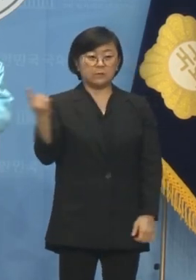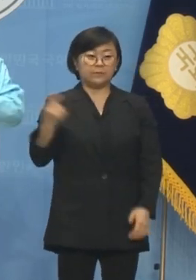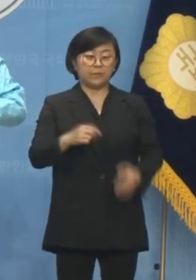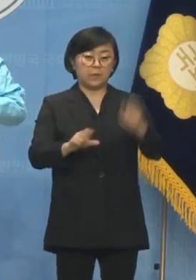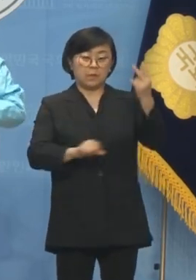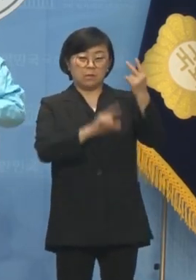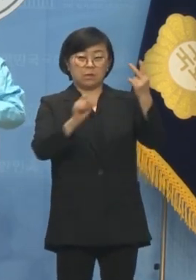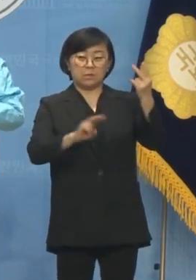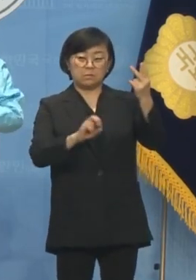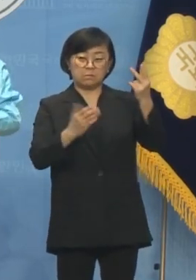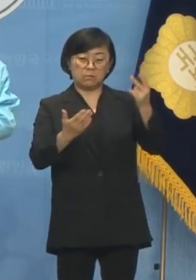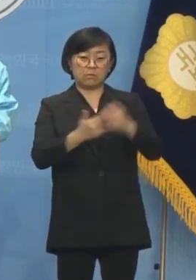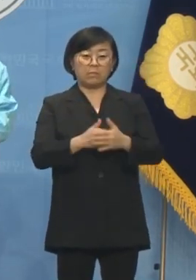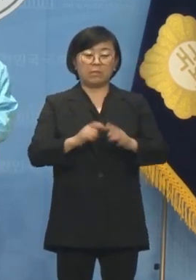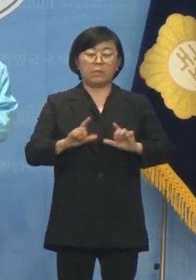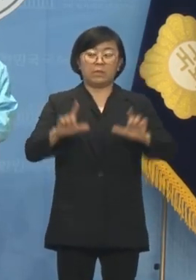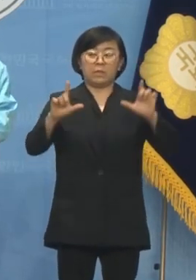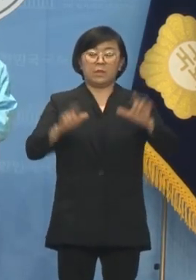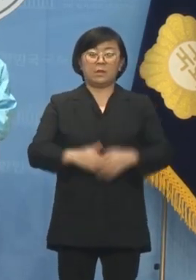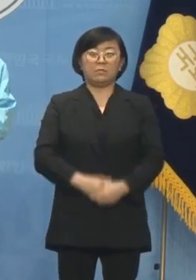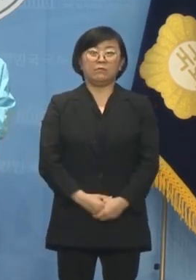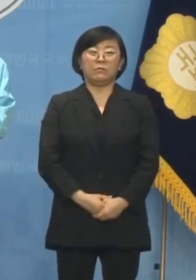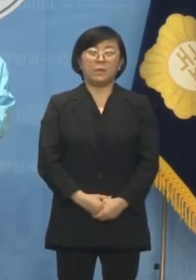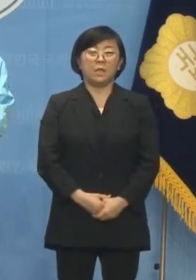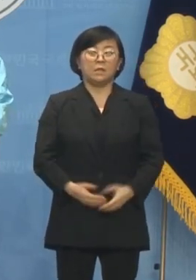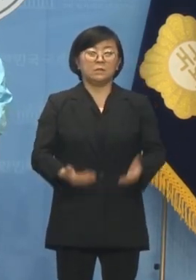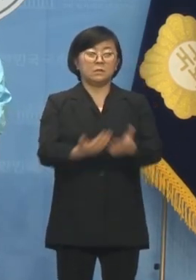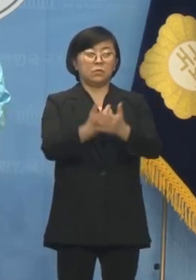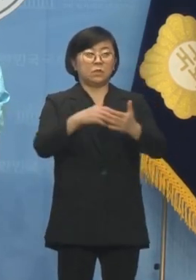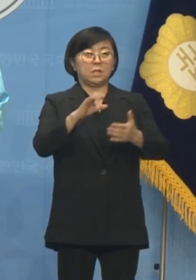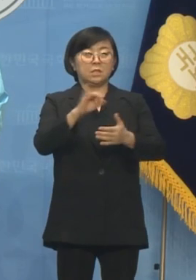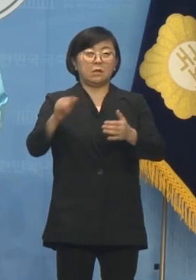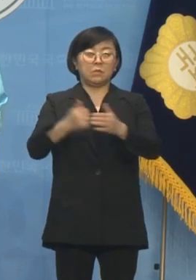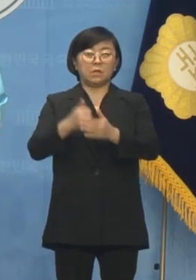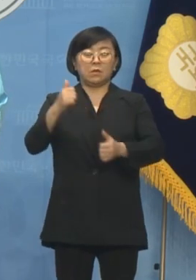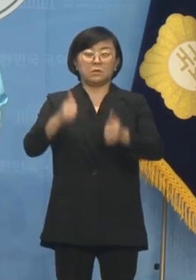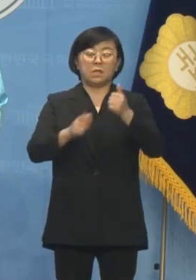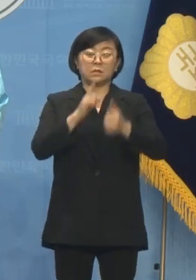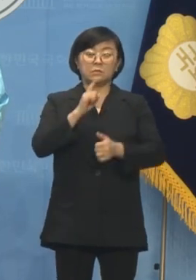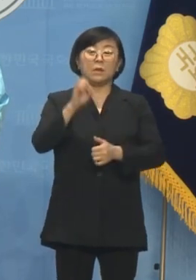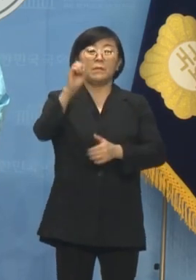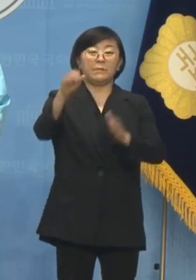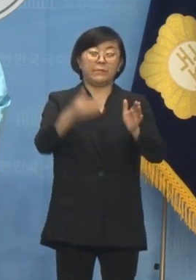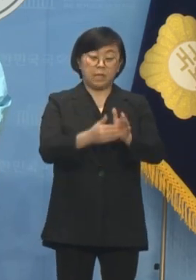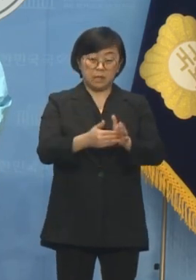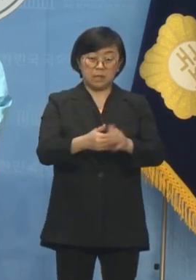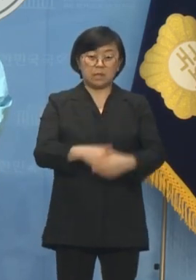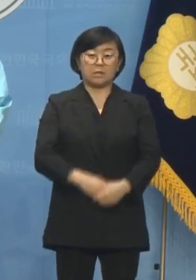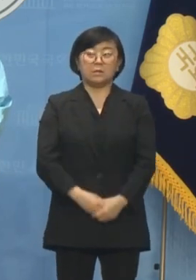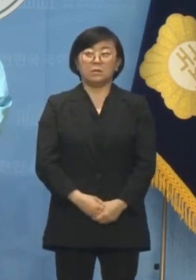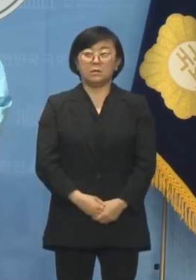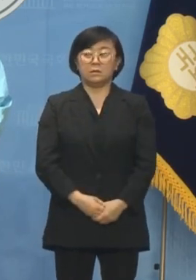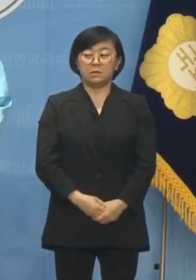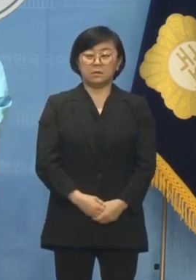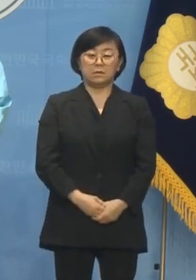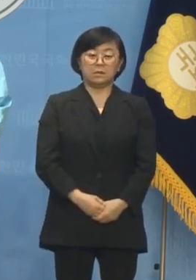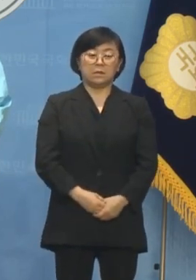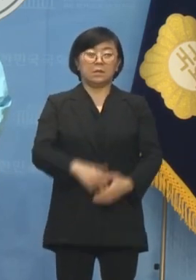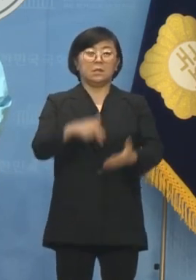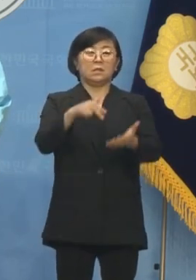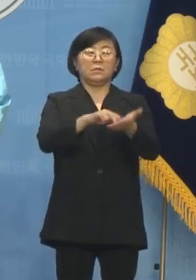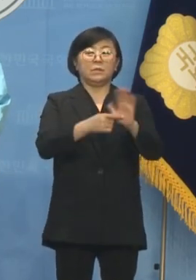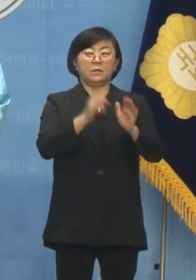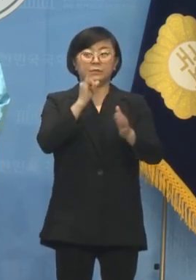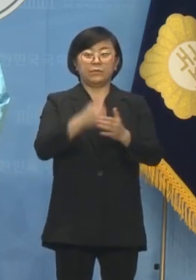29일 바로 이 자리에서 진보당 이상규보는 경선하겠습니다. 라고 밝히고 입장을